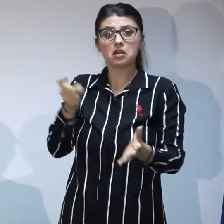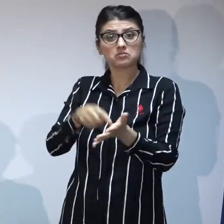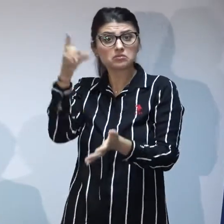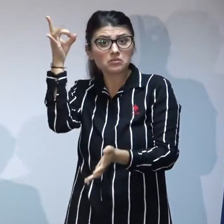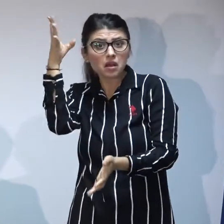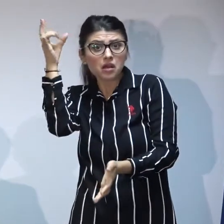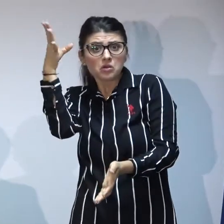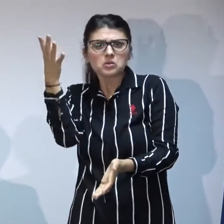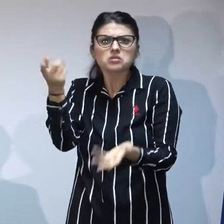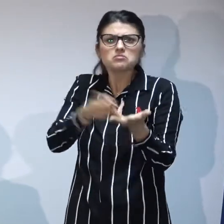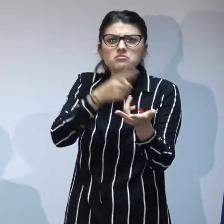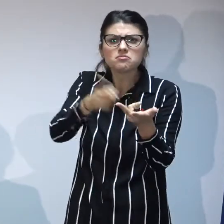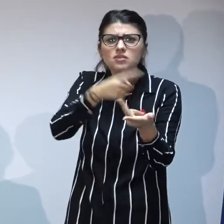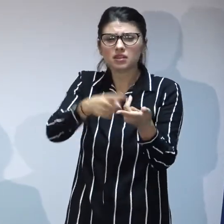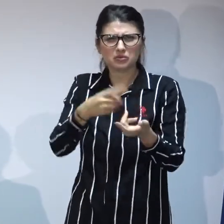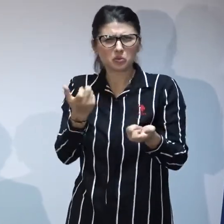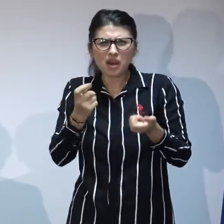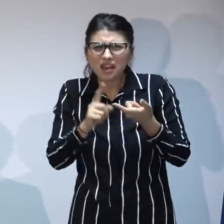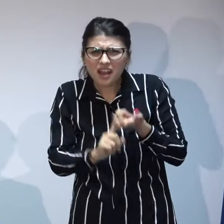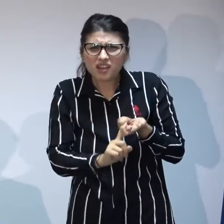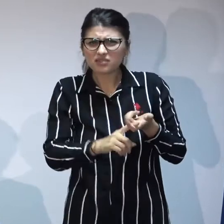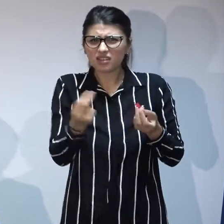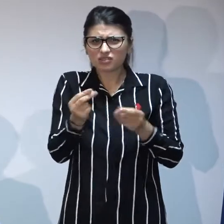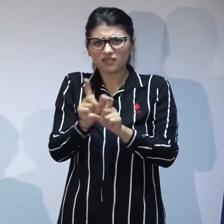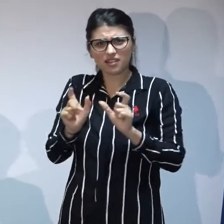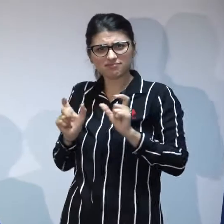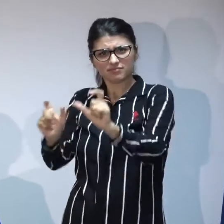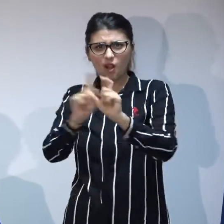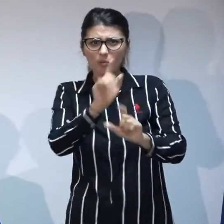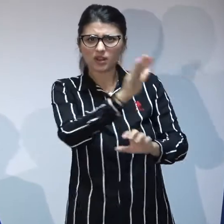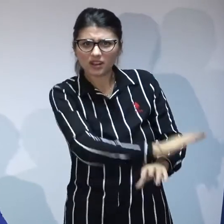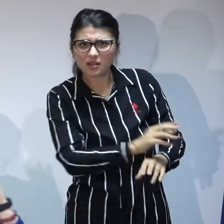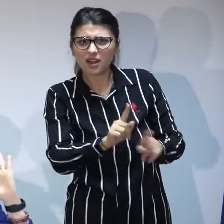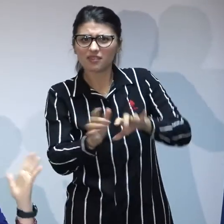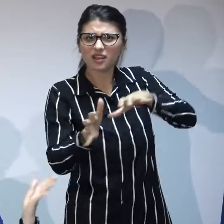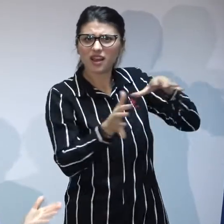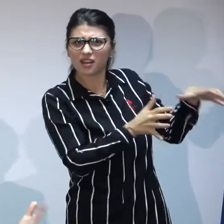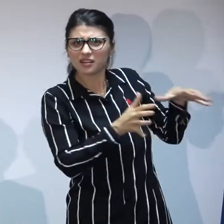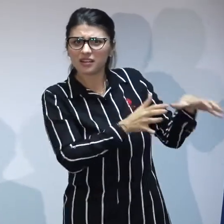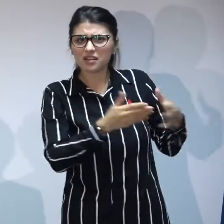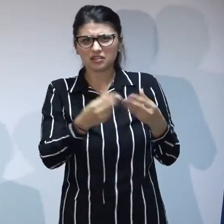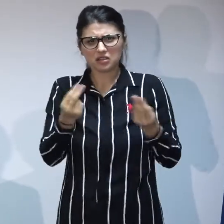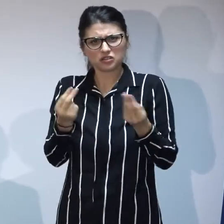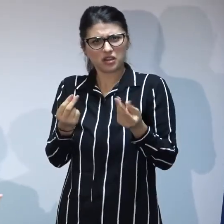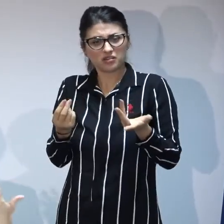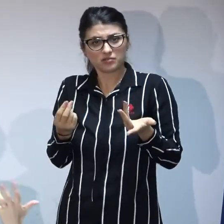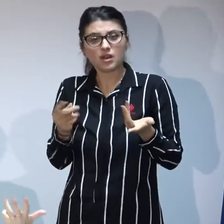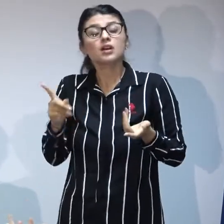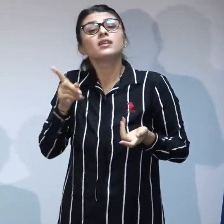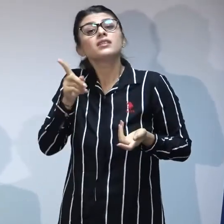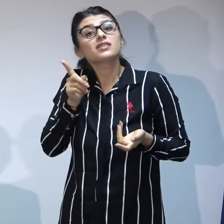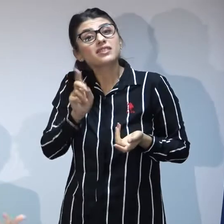care nu au nicio legătură cu cadrul legal doar din dorința de a fi acoperiți ca nu cumva